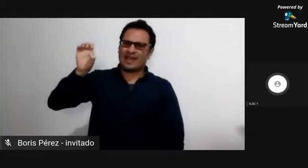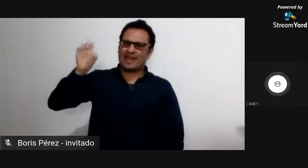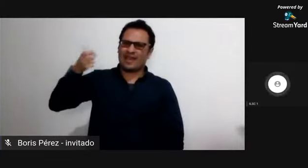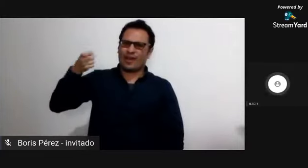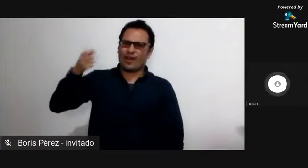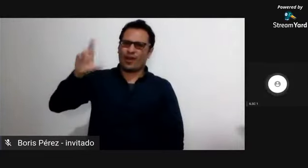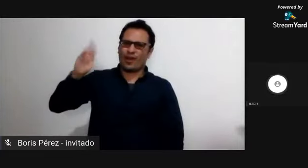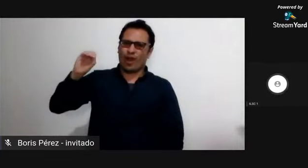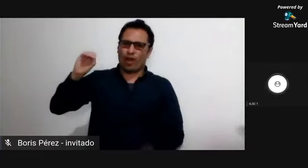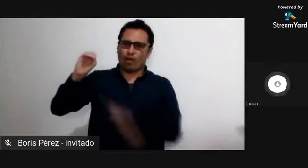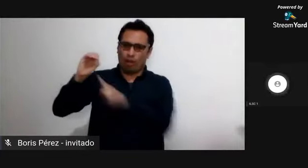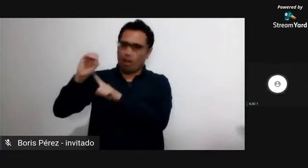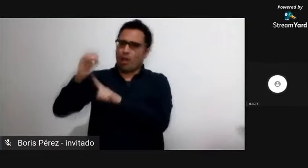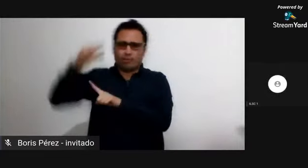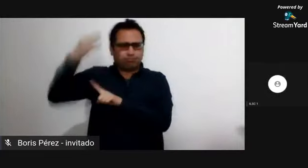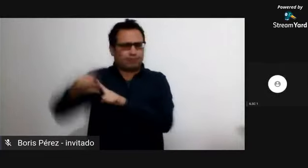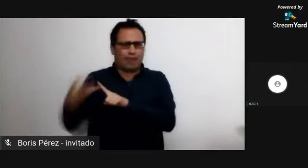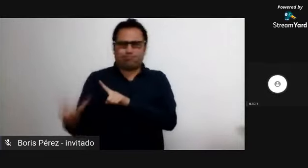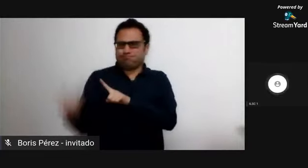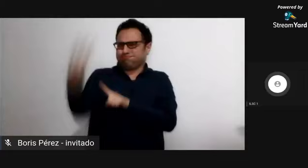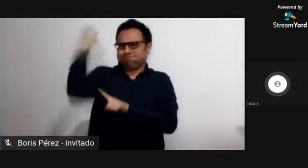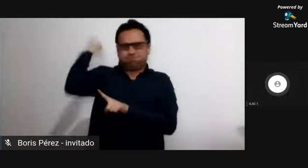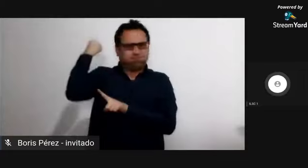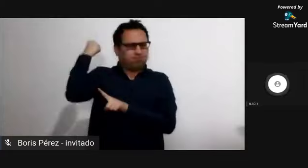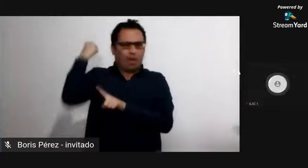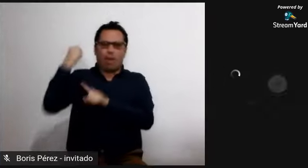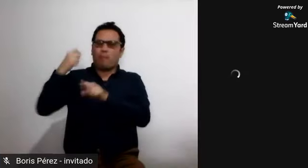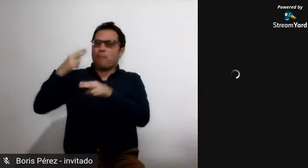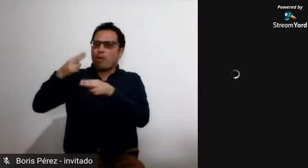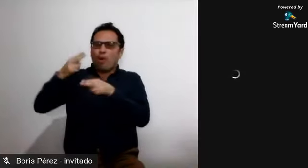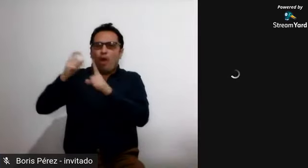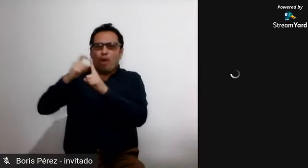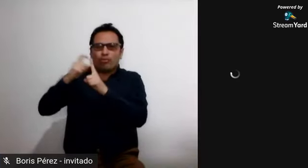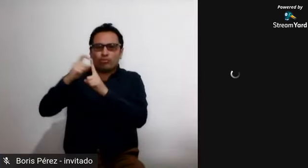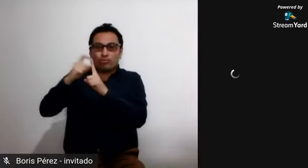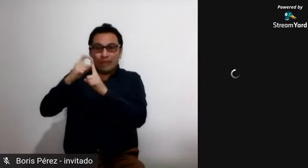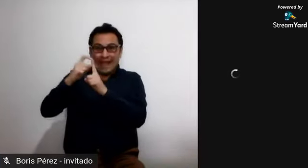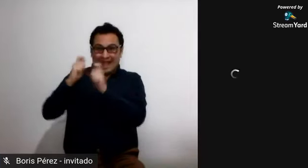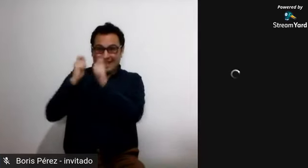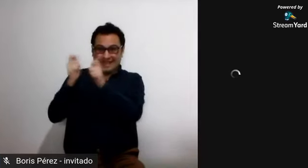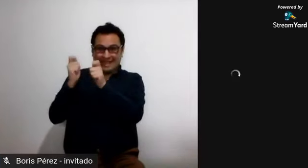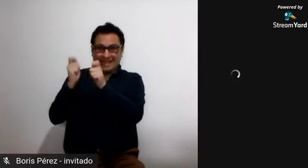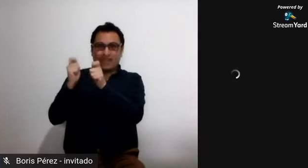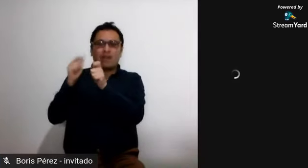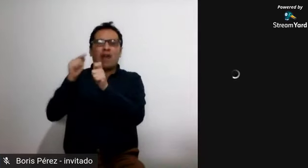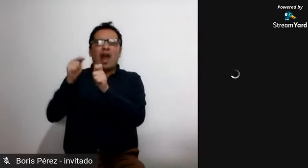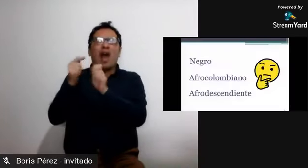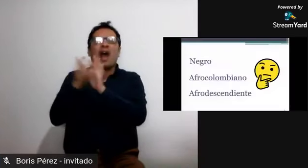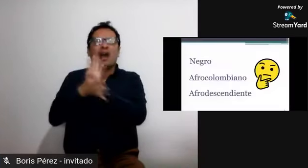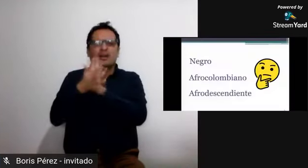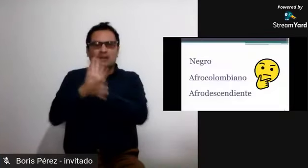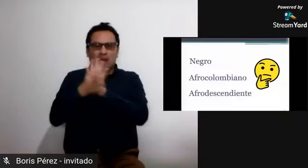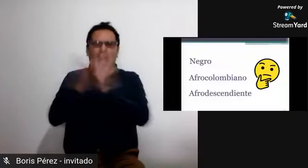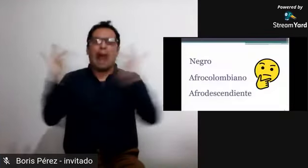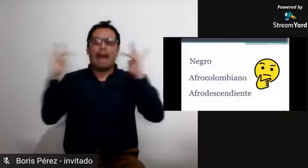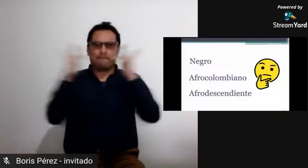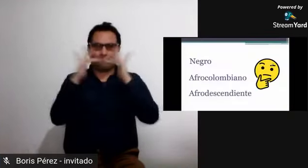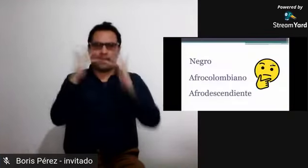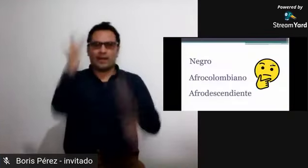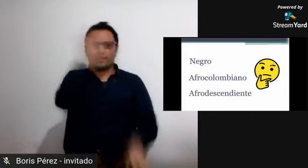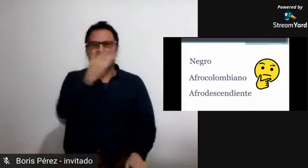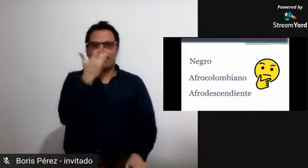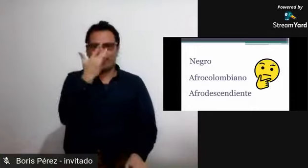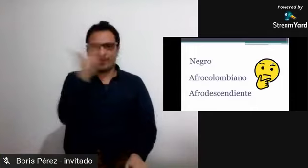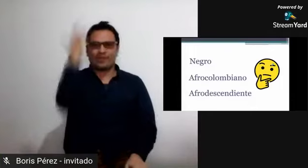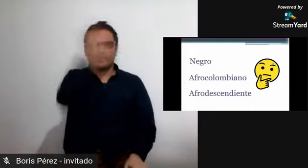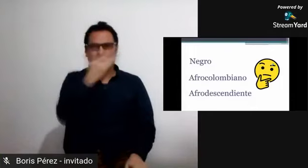hablar de estos conceptos el primero de ellos es el concepto de negro que data de sus orígenes de